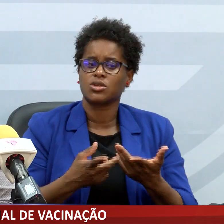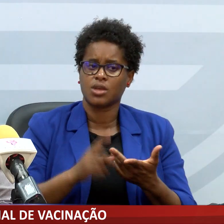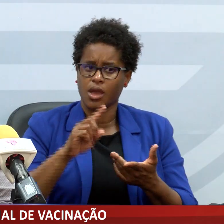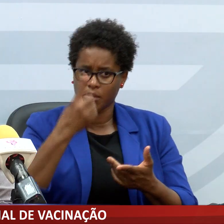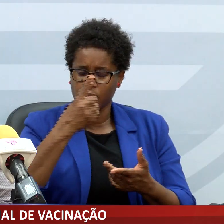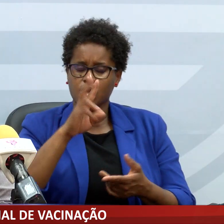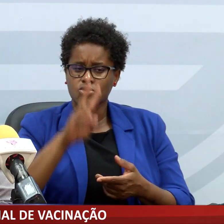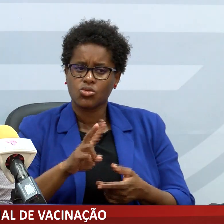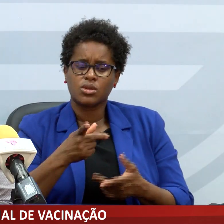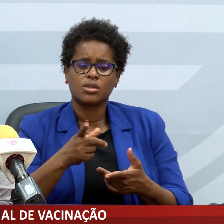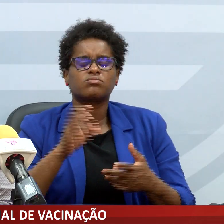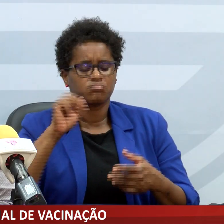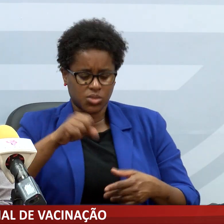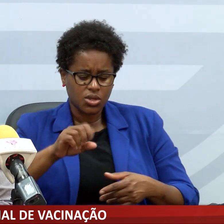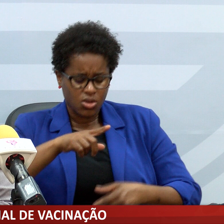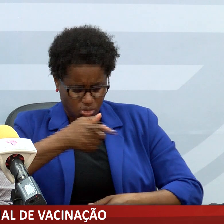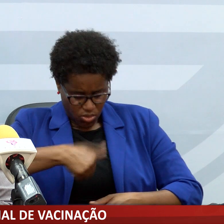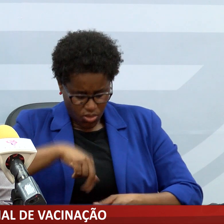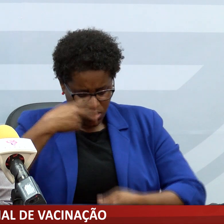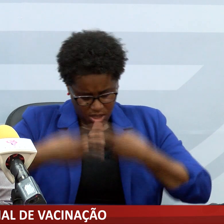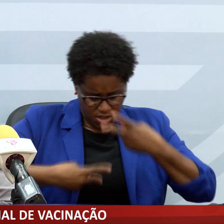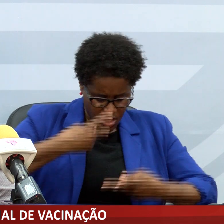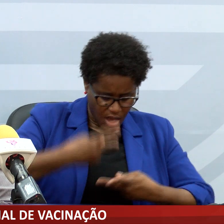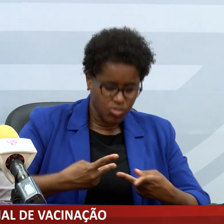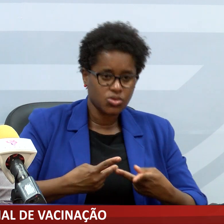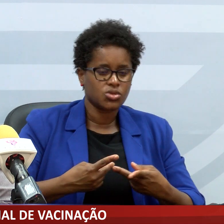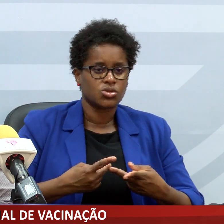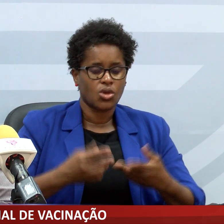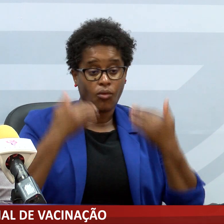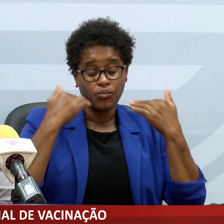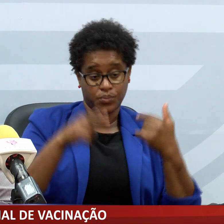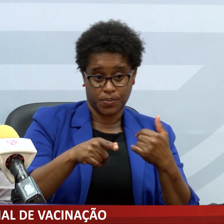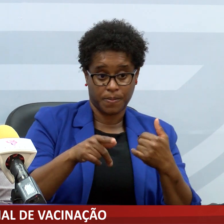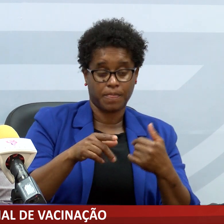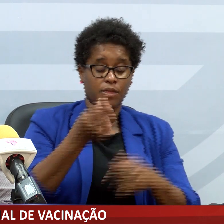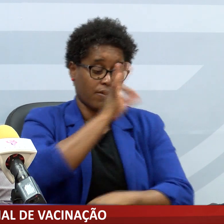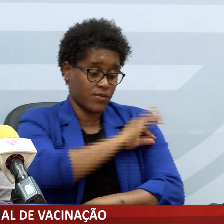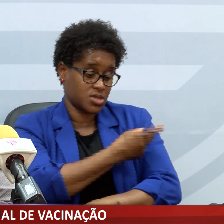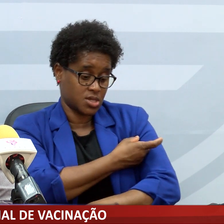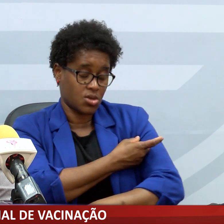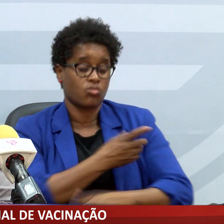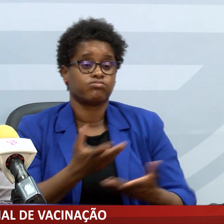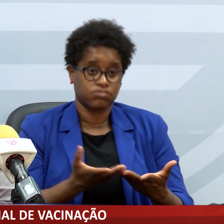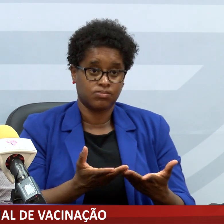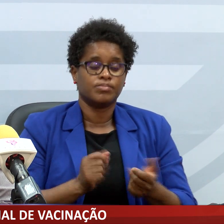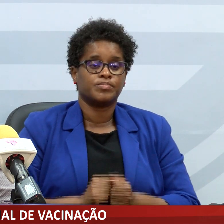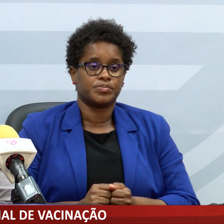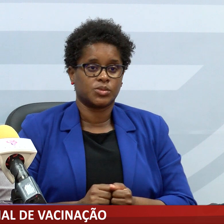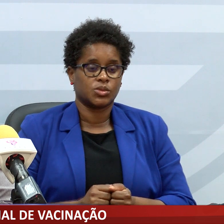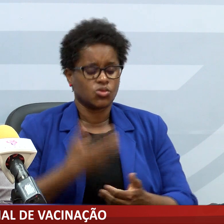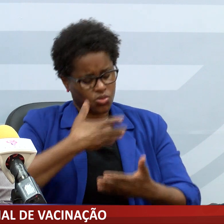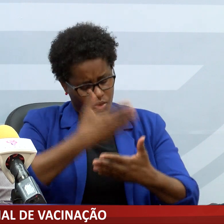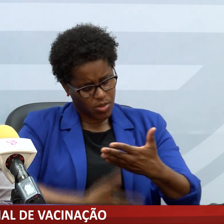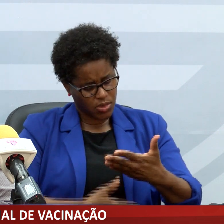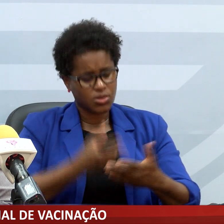Nós estivemos a analisar os dados da vacinação do Salão Paroquial e nós fomos reparar que